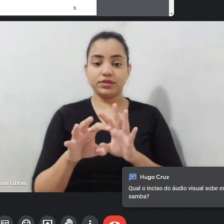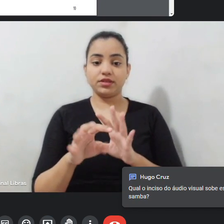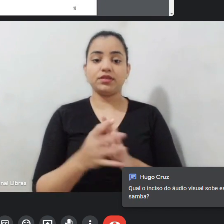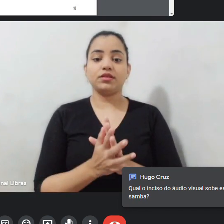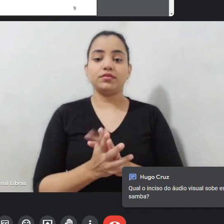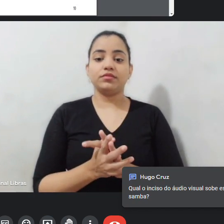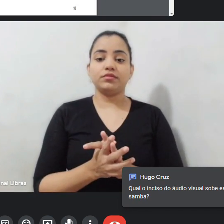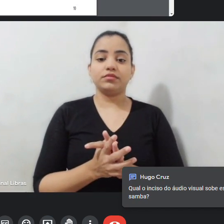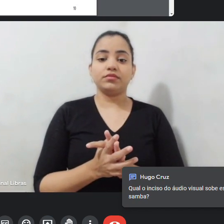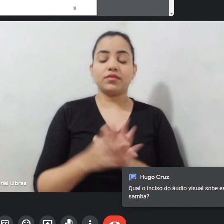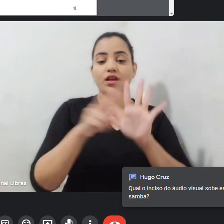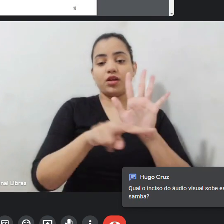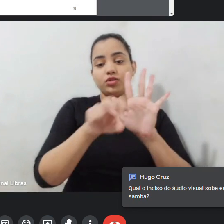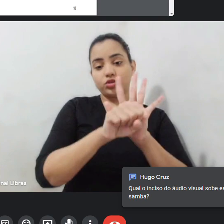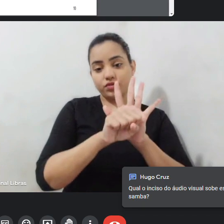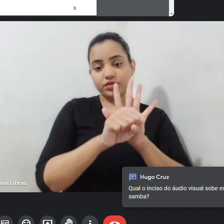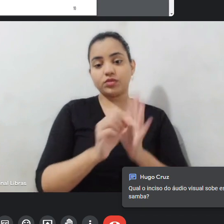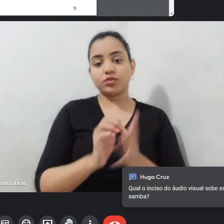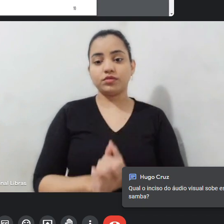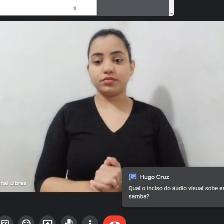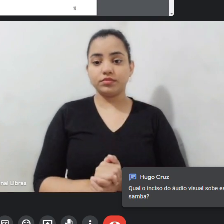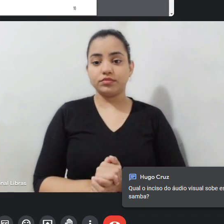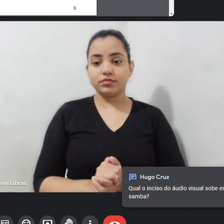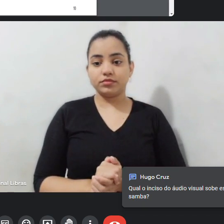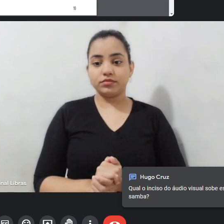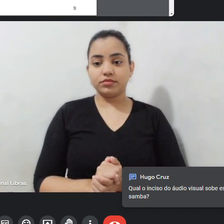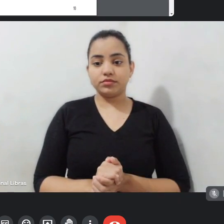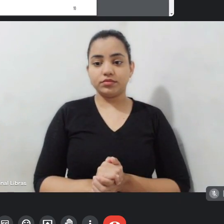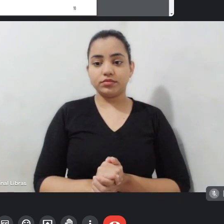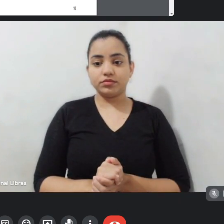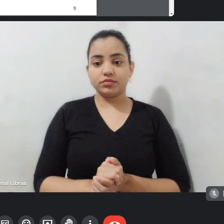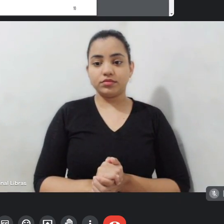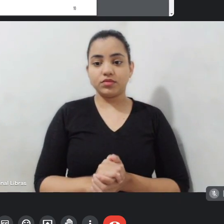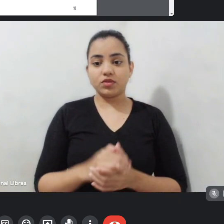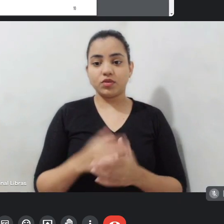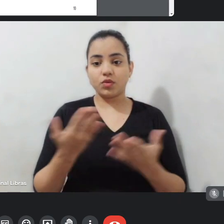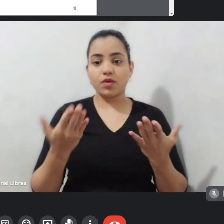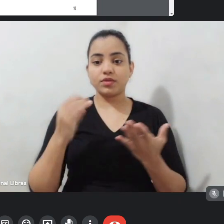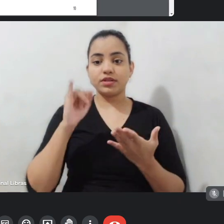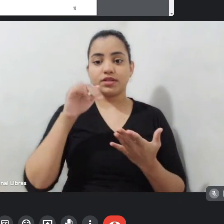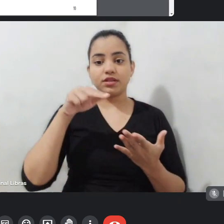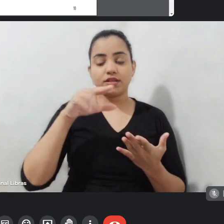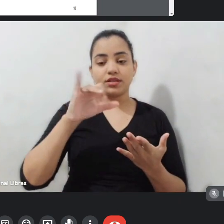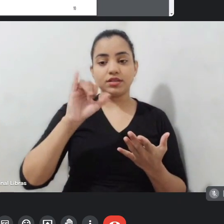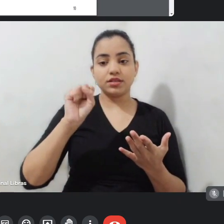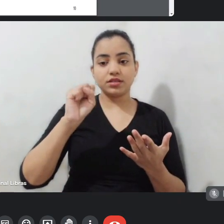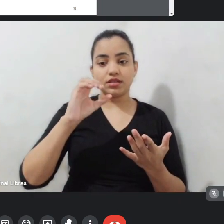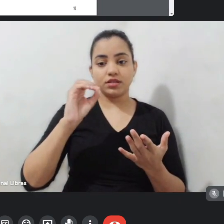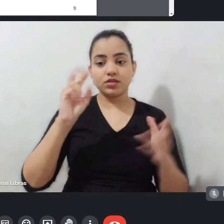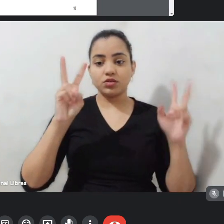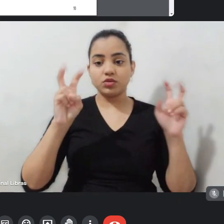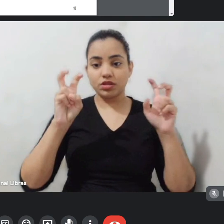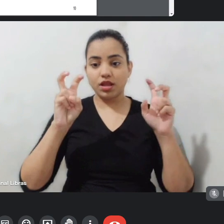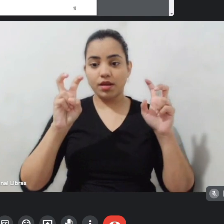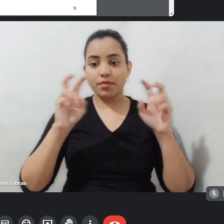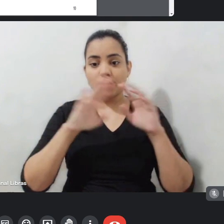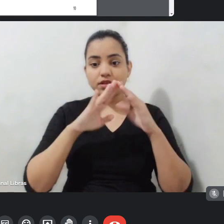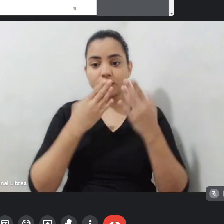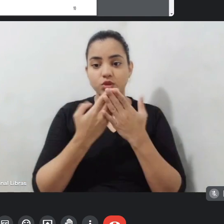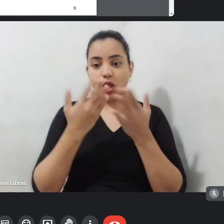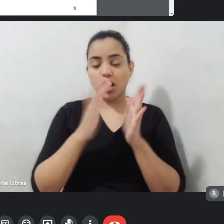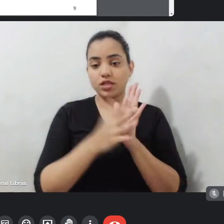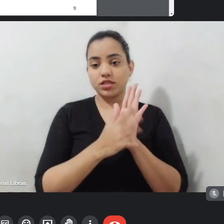para ser... qual o inciso do audiovisual sobre a escola do samba? Não existe nenhum inciso sobre a escola do samba, não há nada